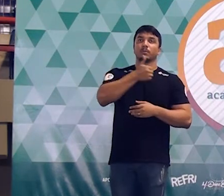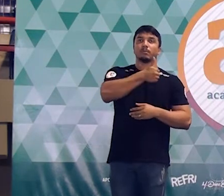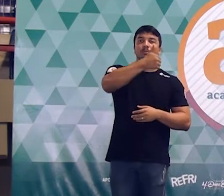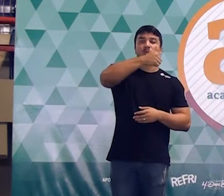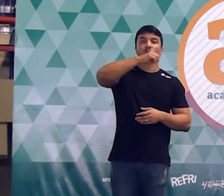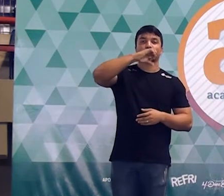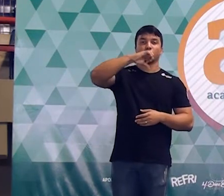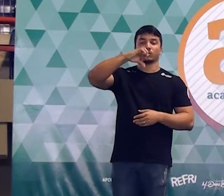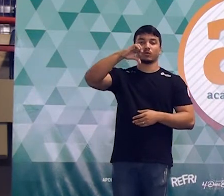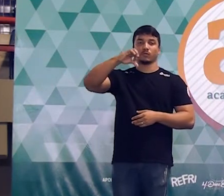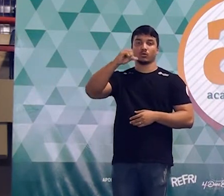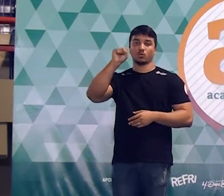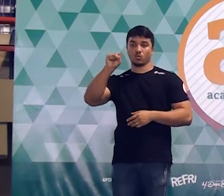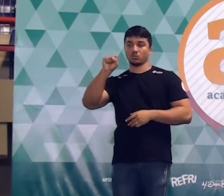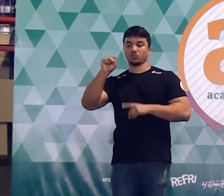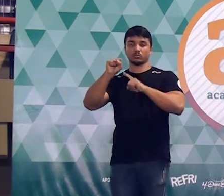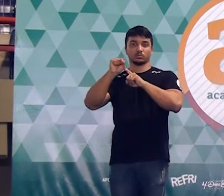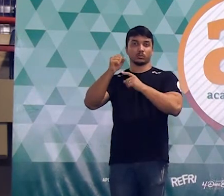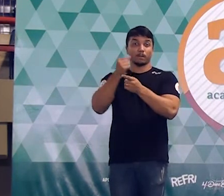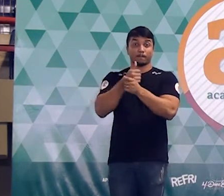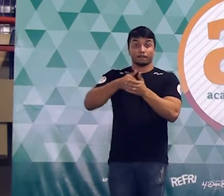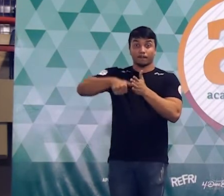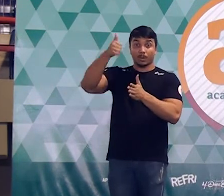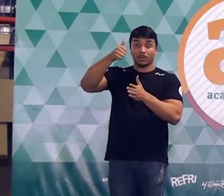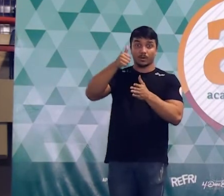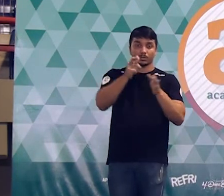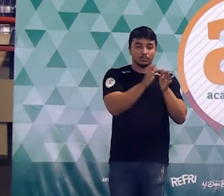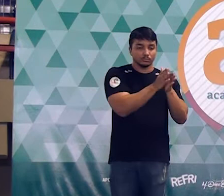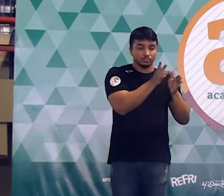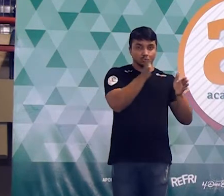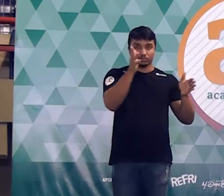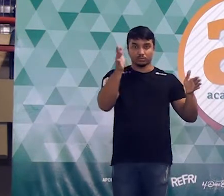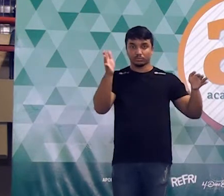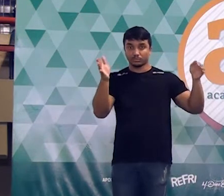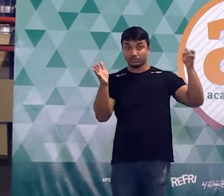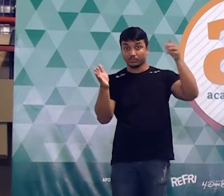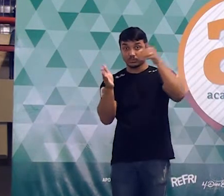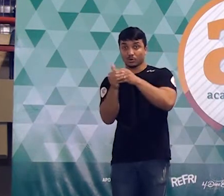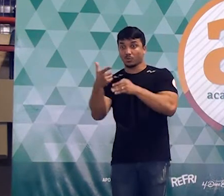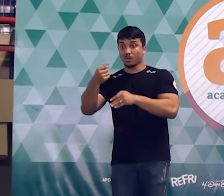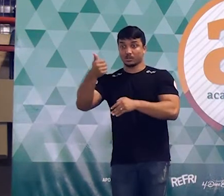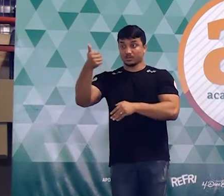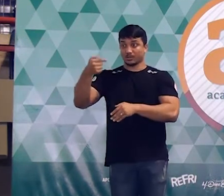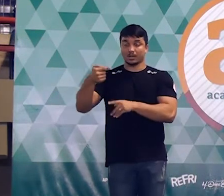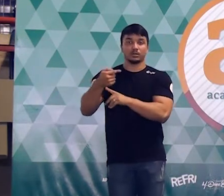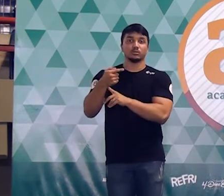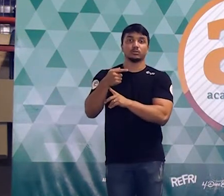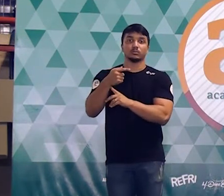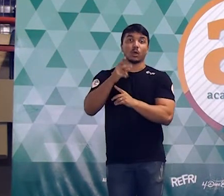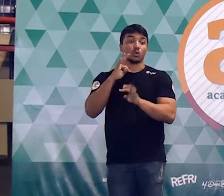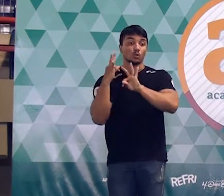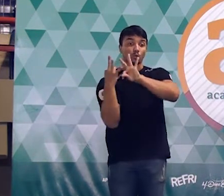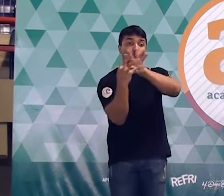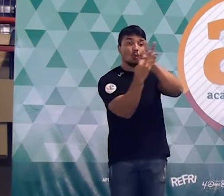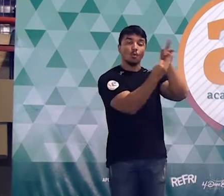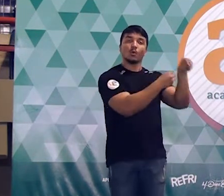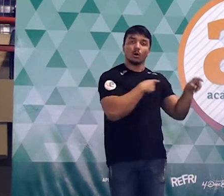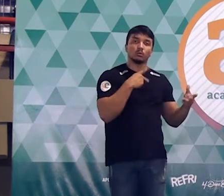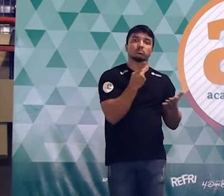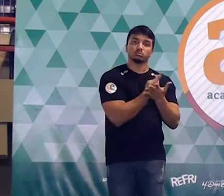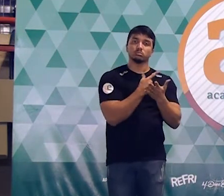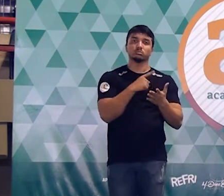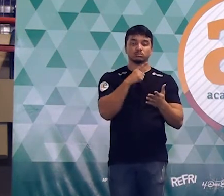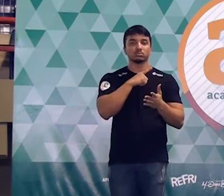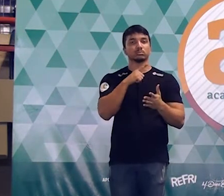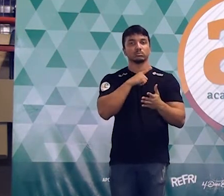1998. De 1998 pra cá, nunca existiu uma edição do Enem